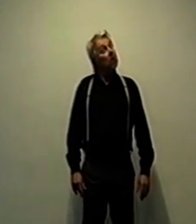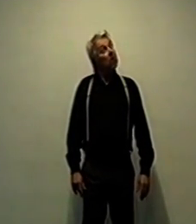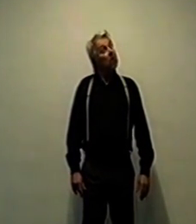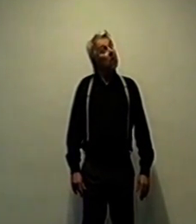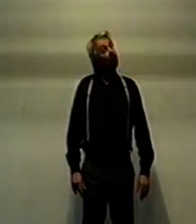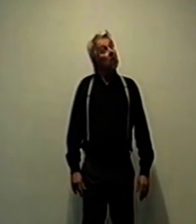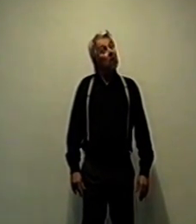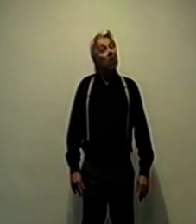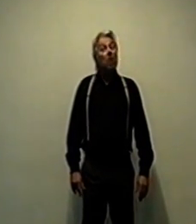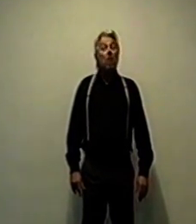auf sie ganz eindeutig zu.